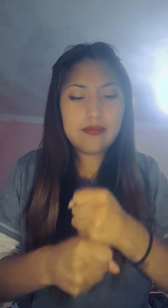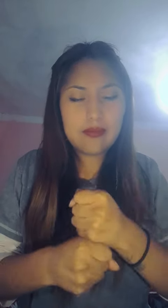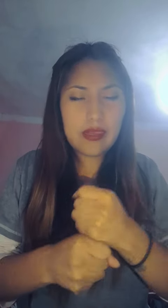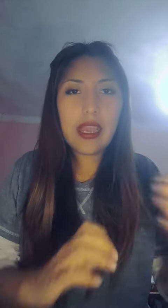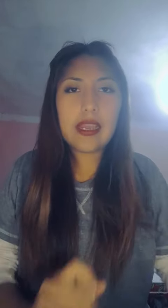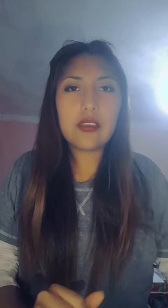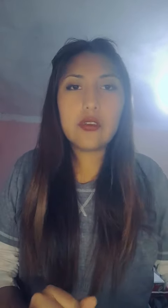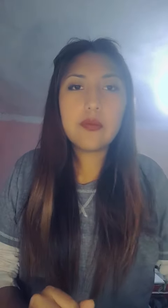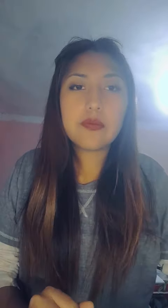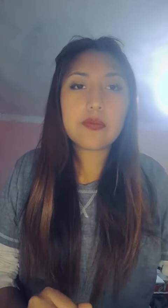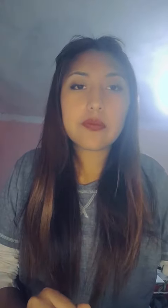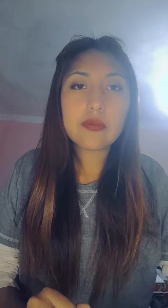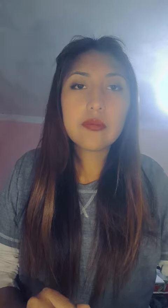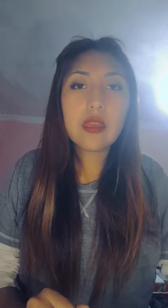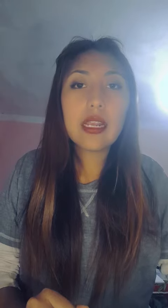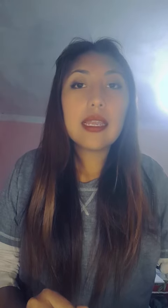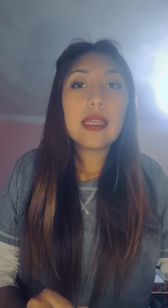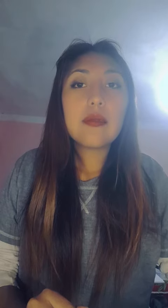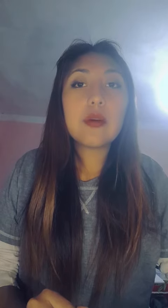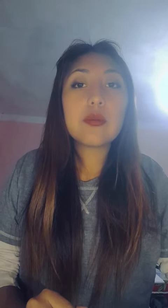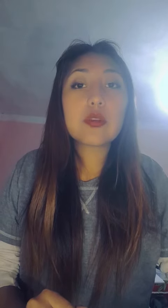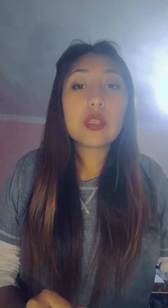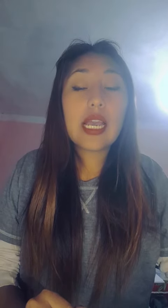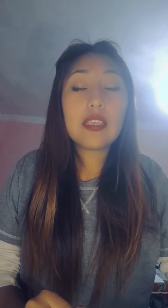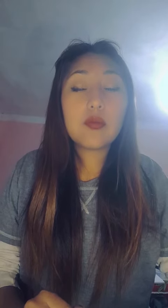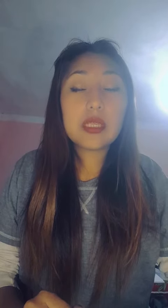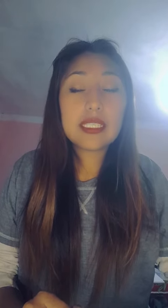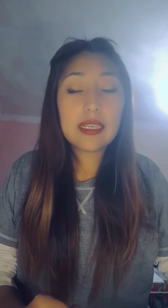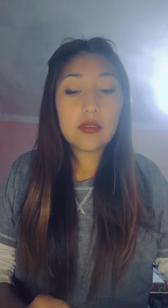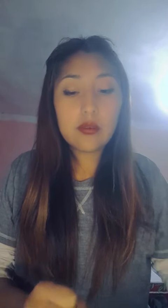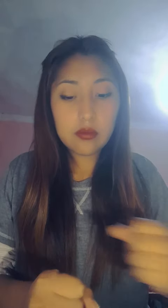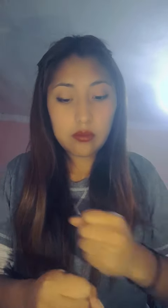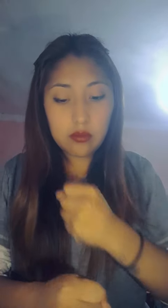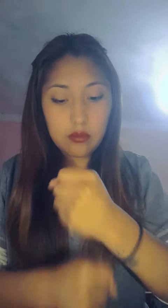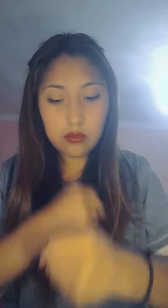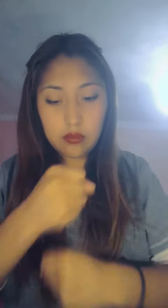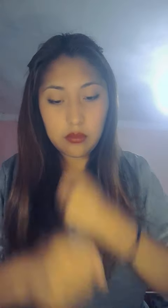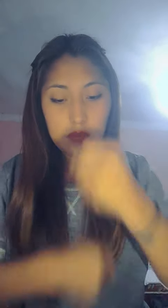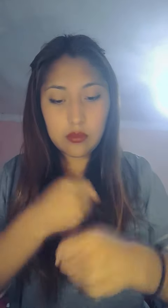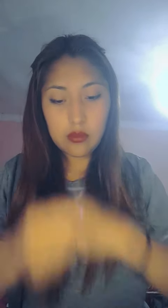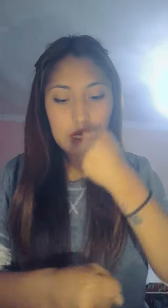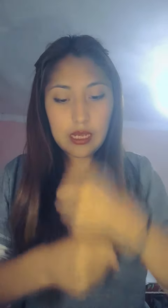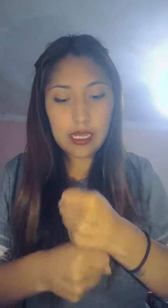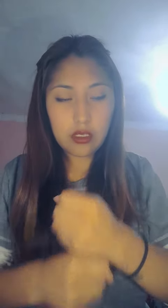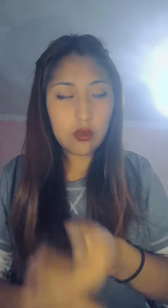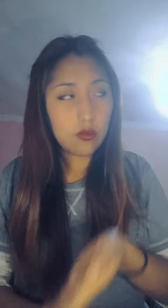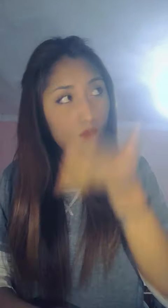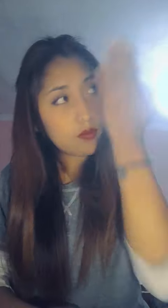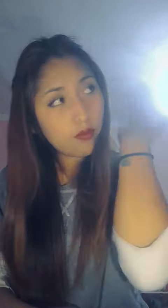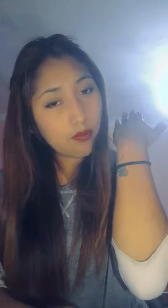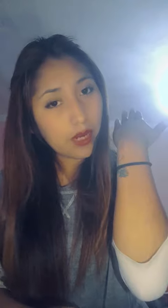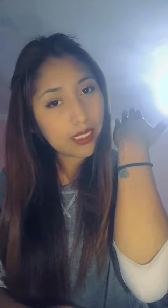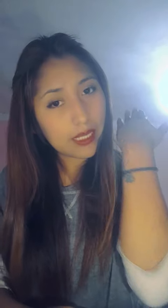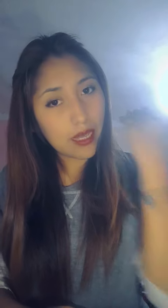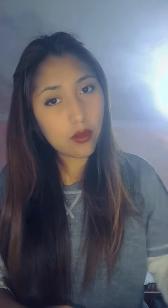año, vamos con año pasado, año pasado,